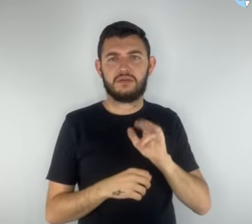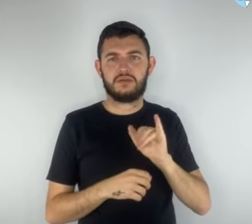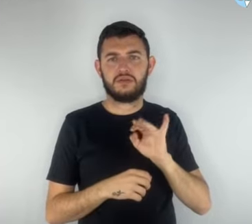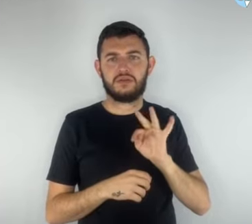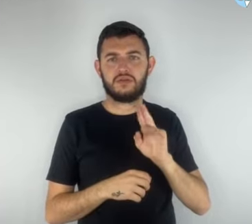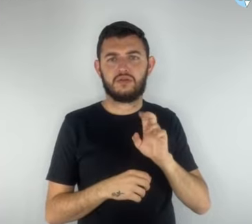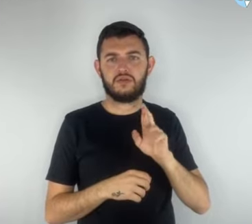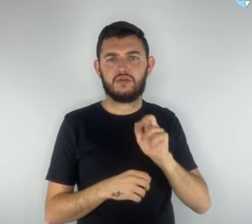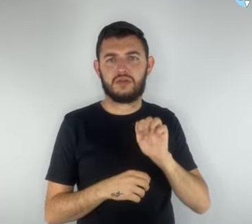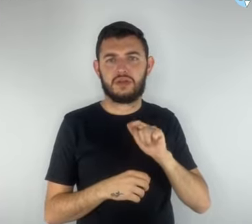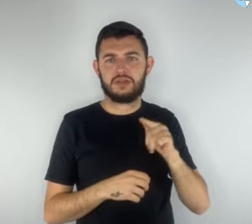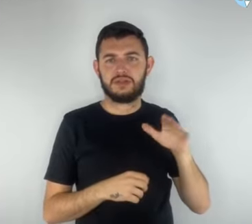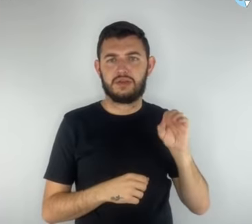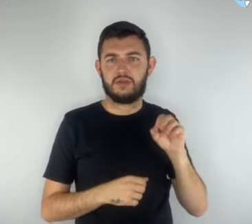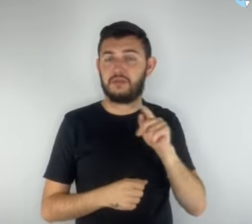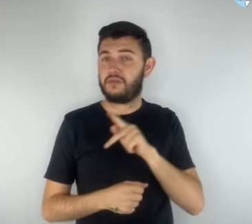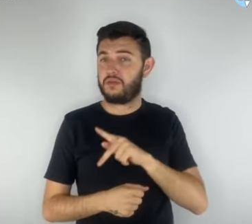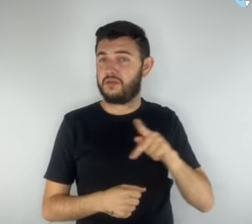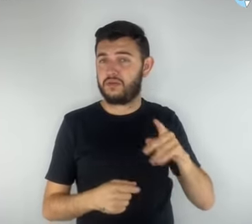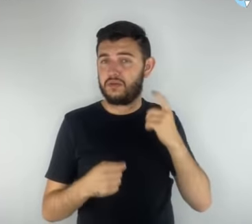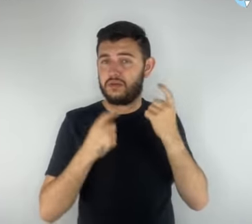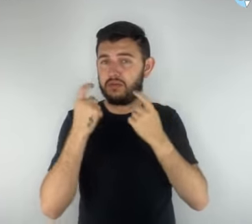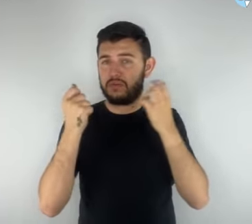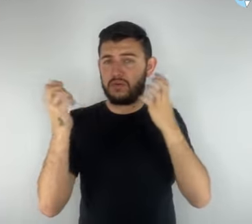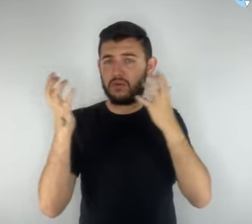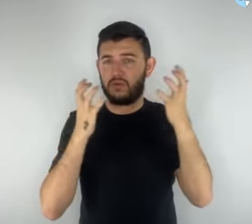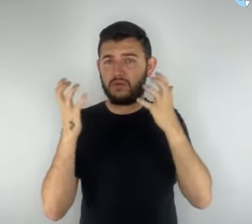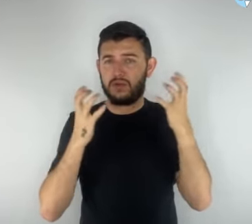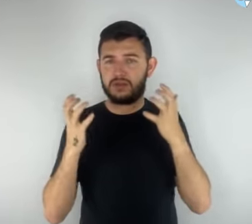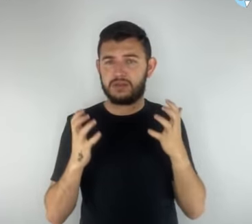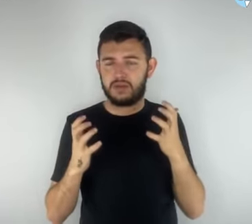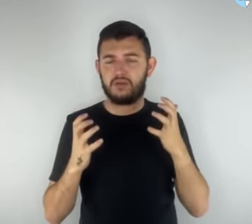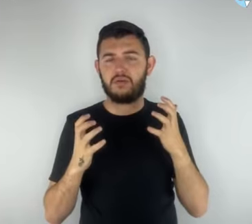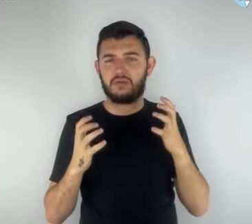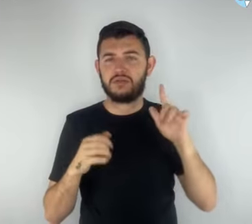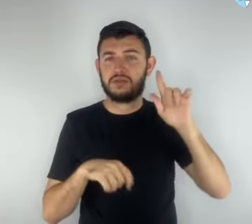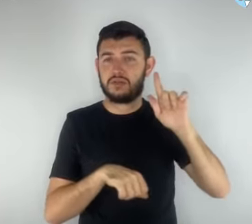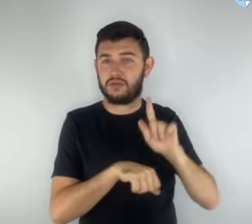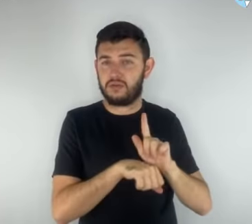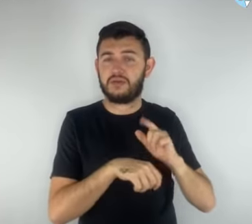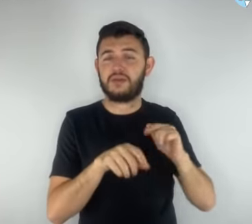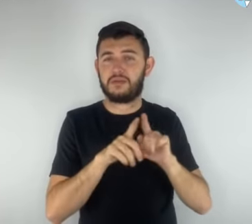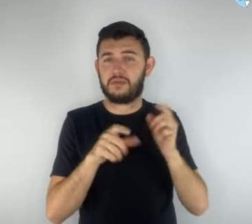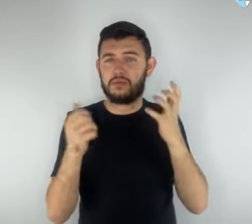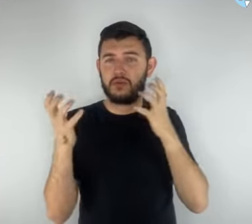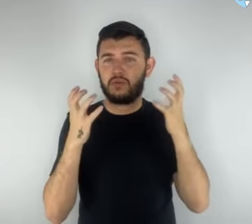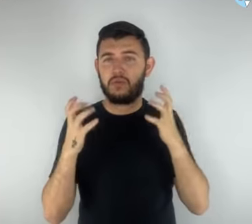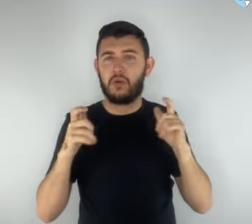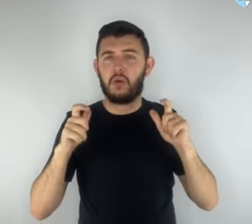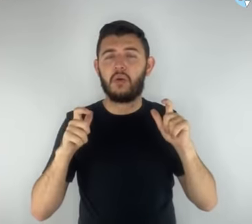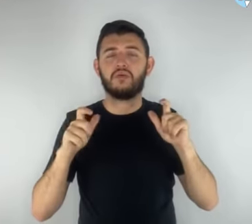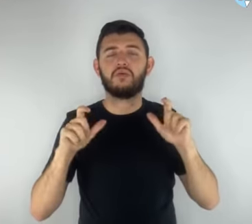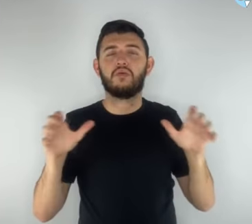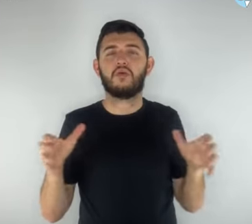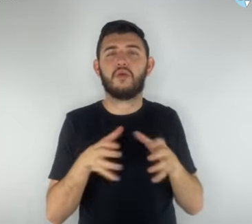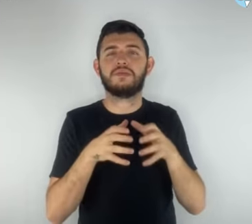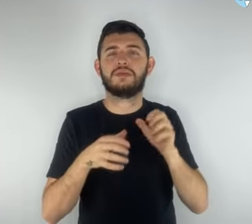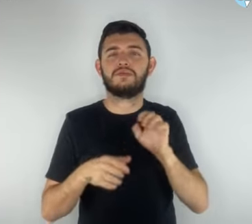expressa por professores e gestores em comissão geral na Câmara Legislativa no dia 26 de maio